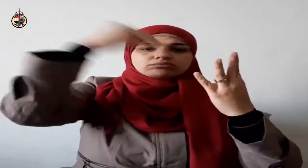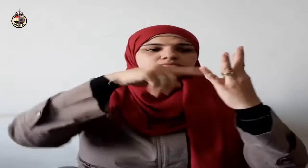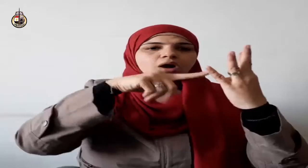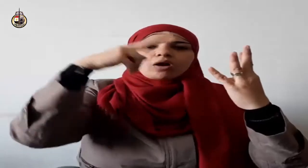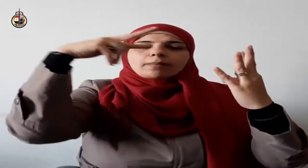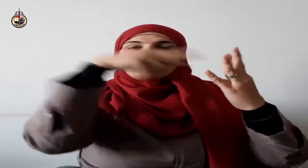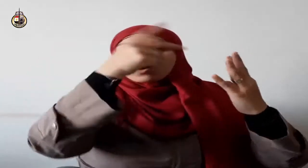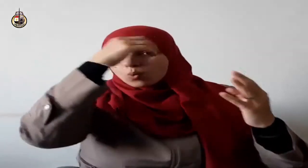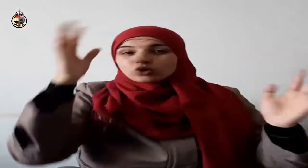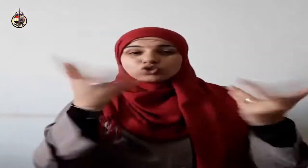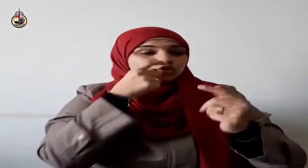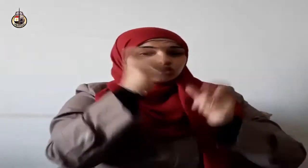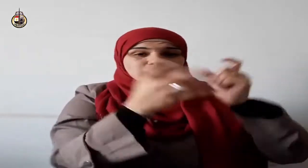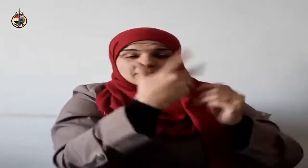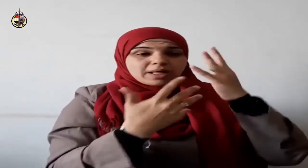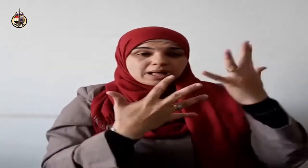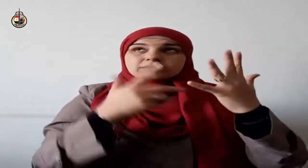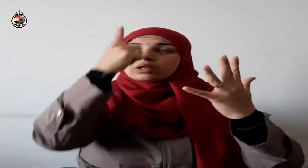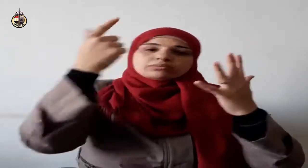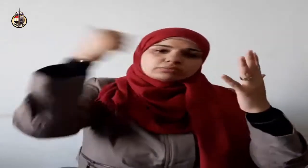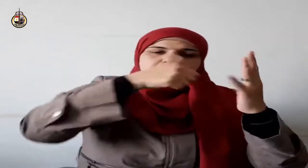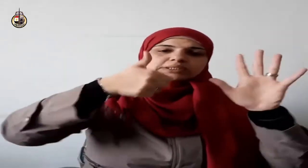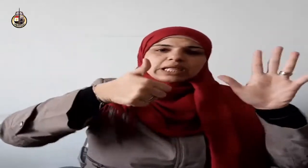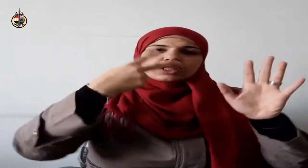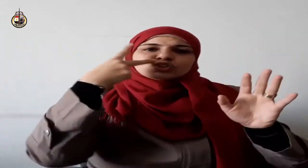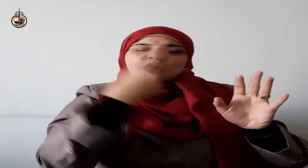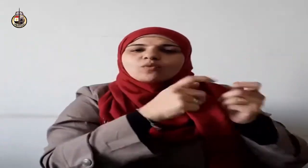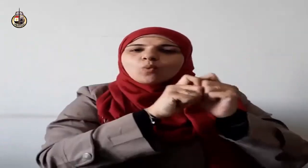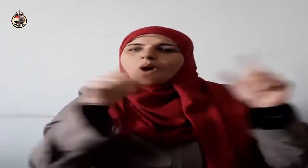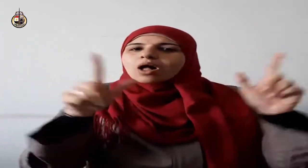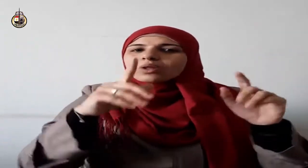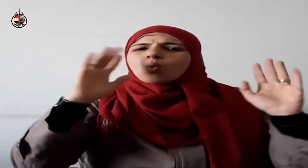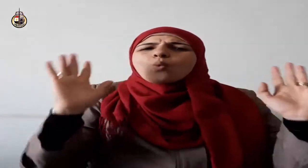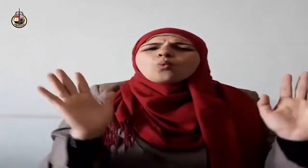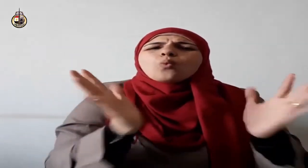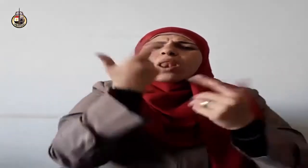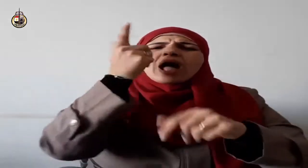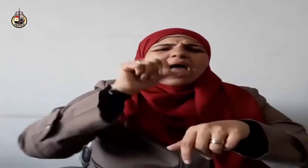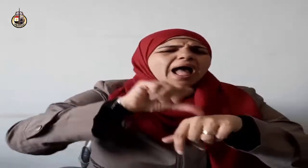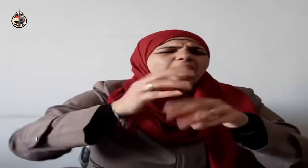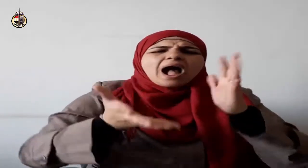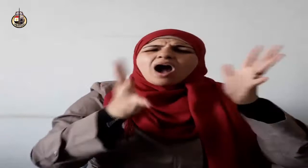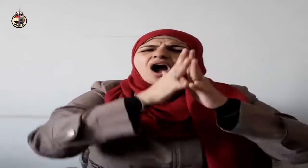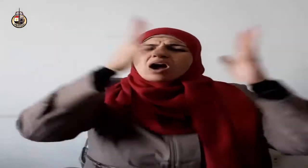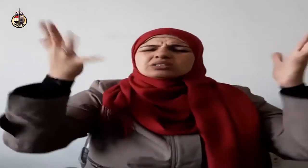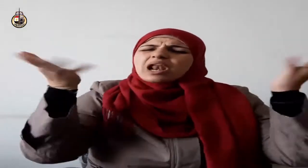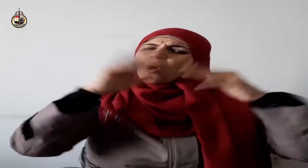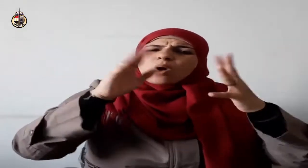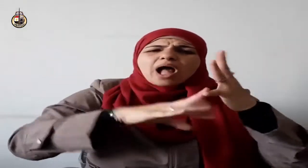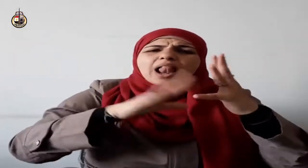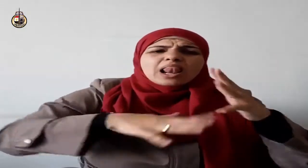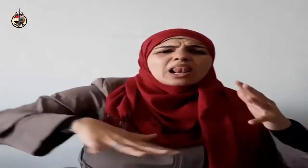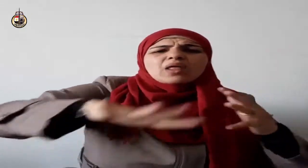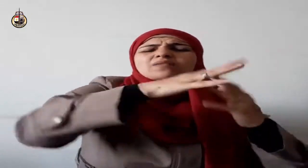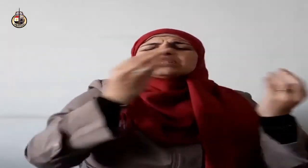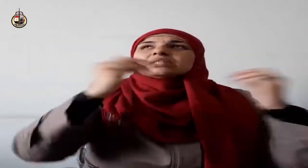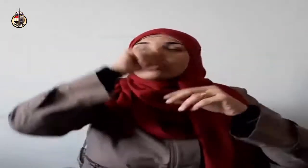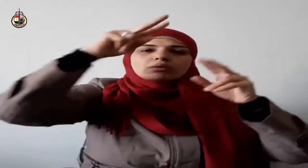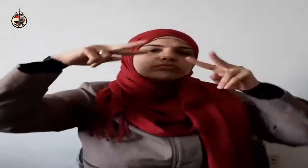وما تسقط من ورقة إلا يعلمها ولا حبة في ظلمات الأرض